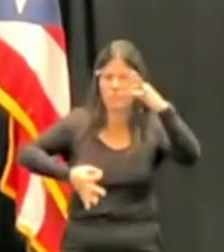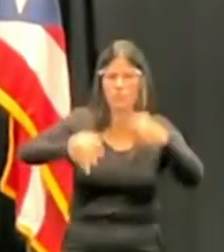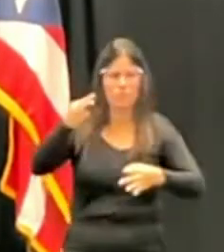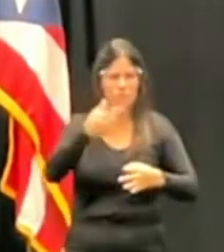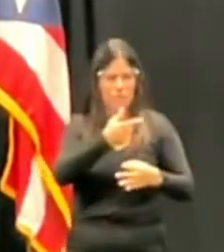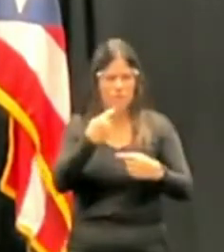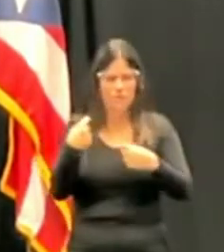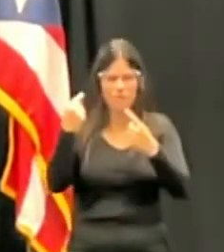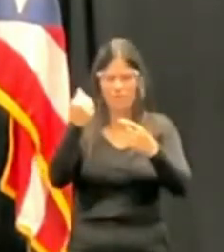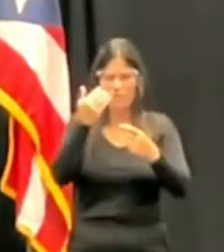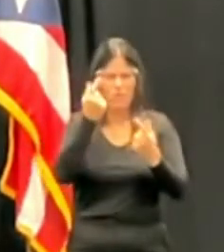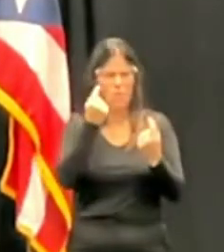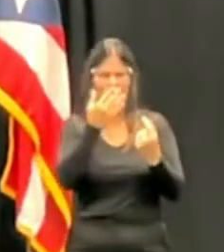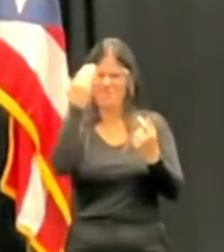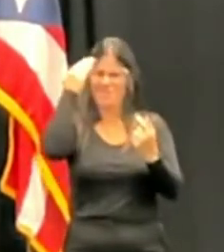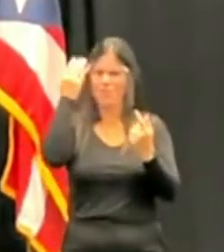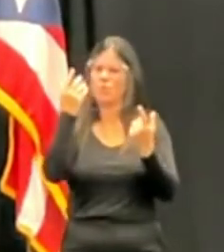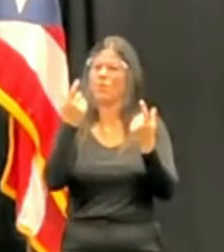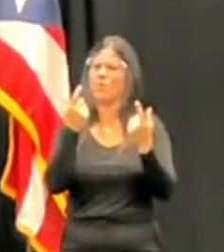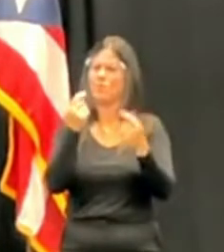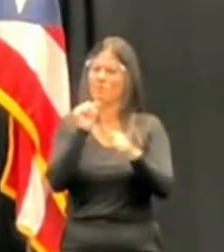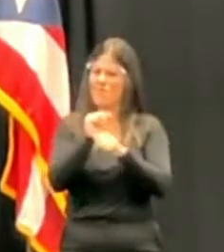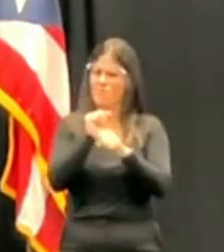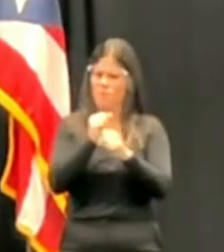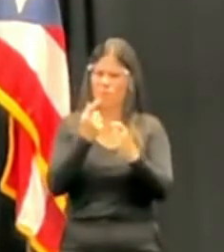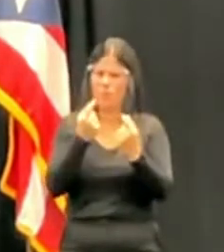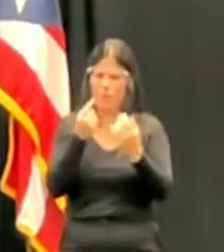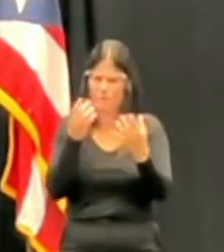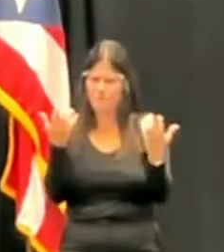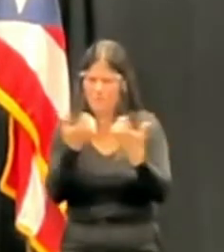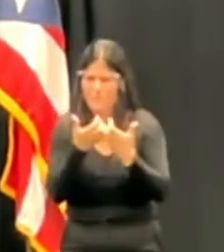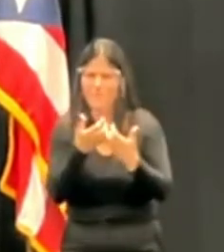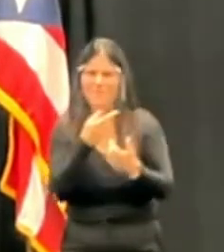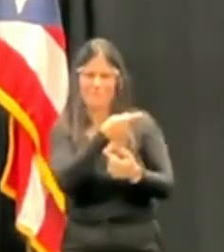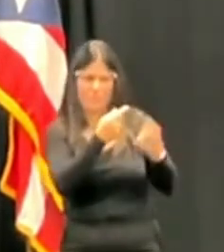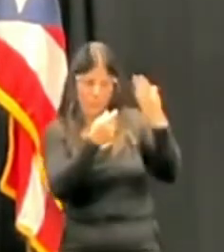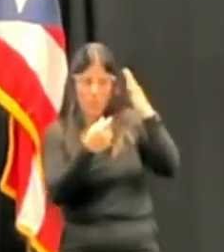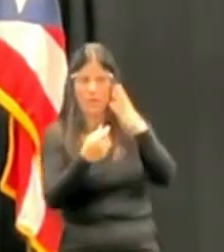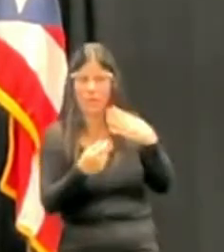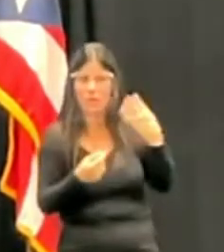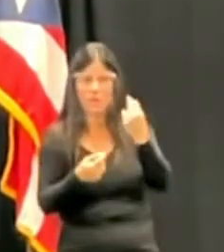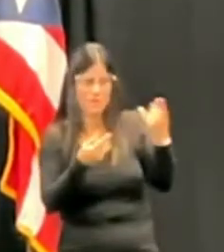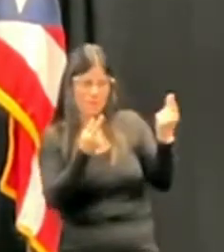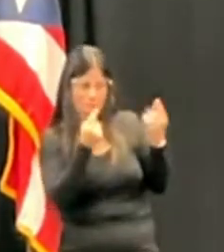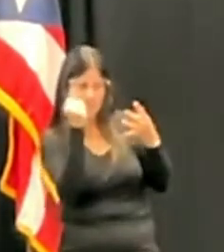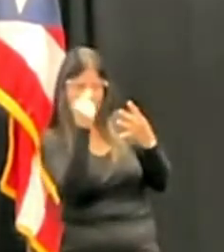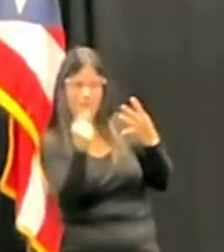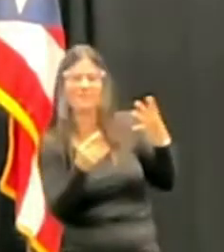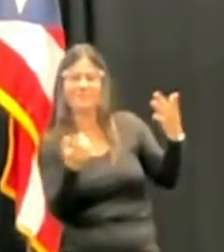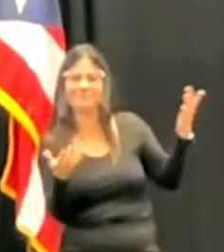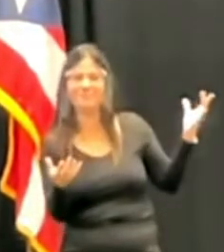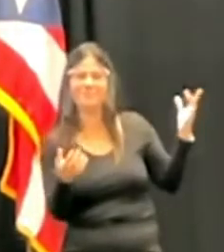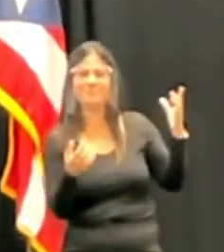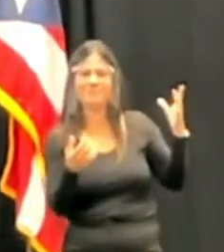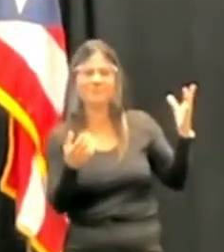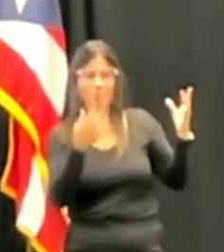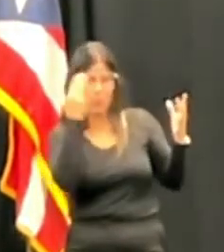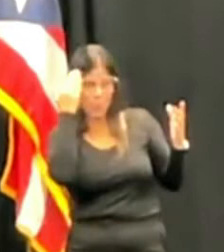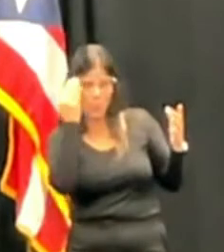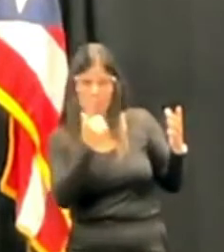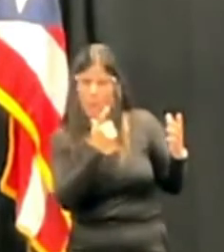esa posición del Tribunal Supremo. Conozco a la jueza Brignoni Martín, así que